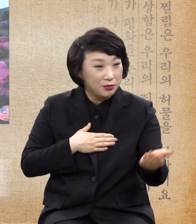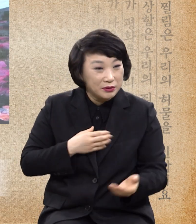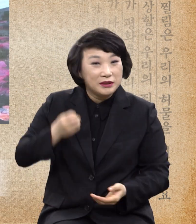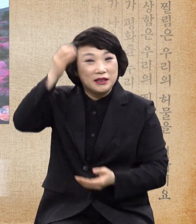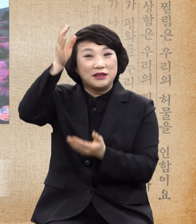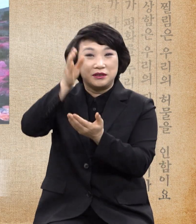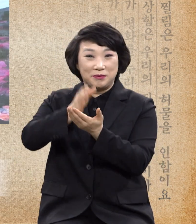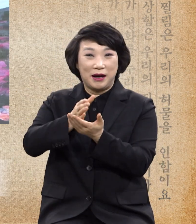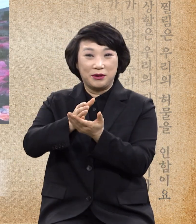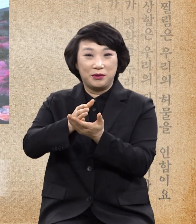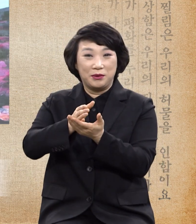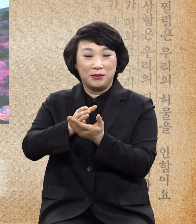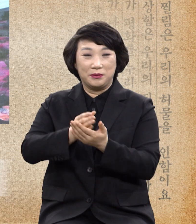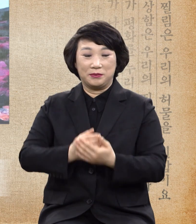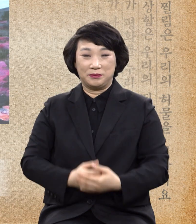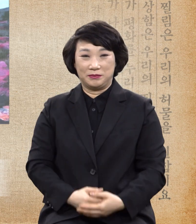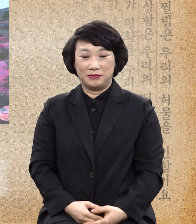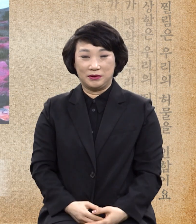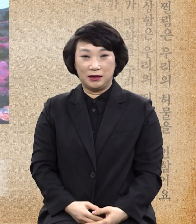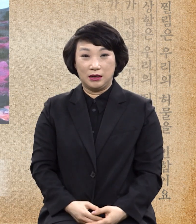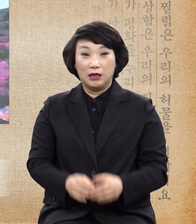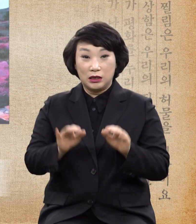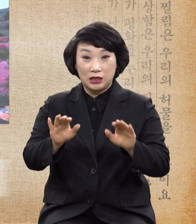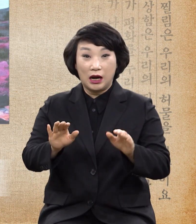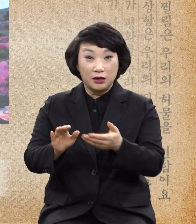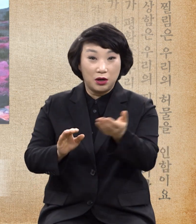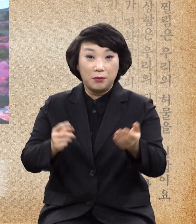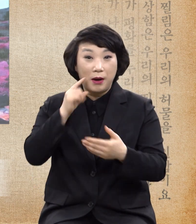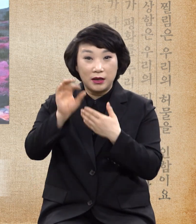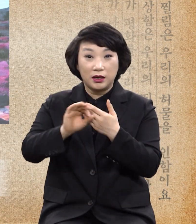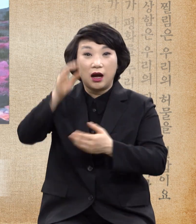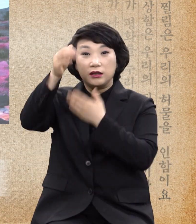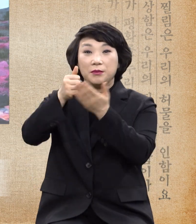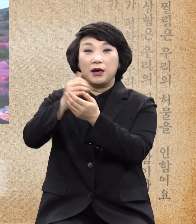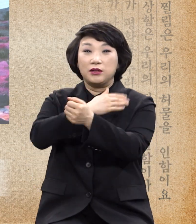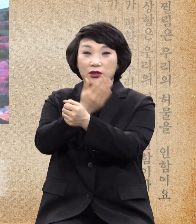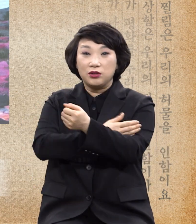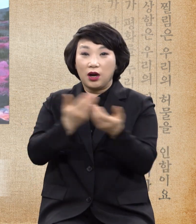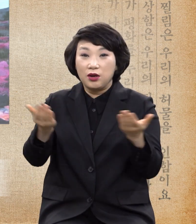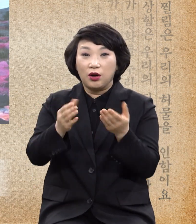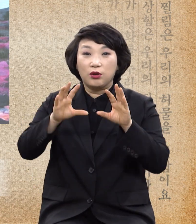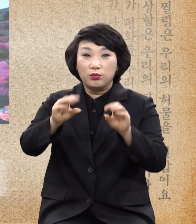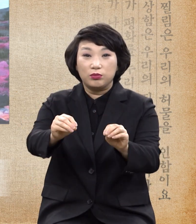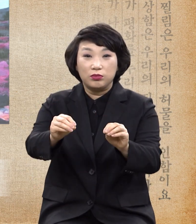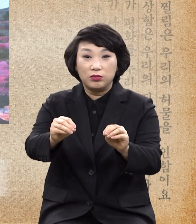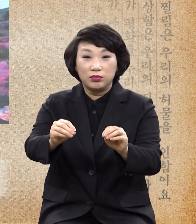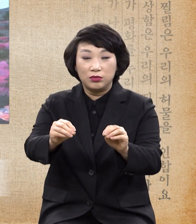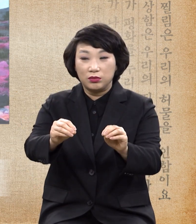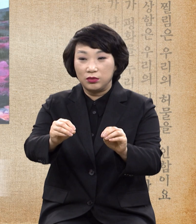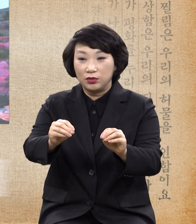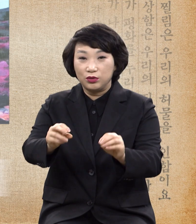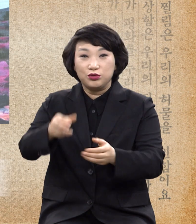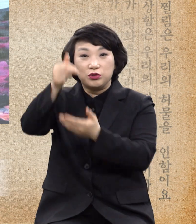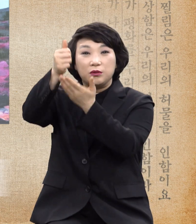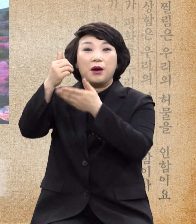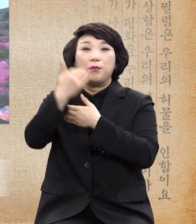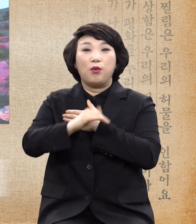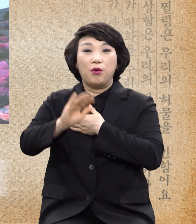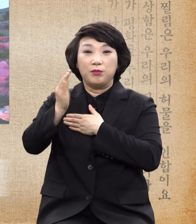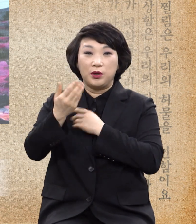합니다 만약에 이 하나님의 능력의 사사가 중단된다면 주님의 몸 된 교회는